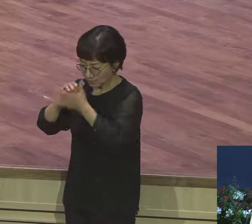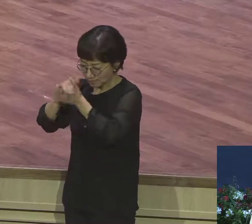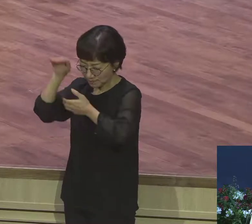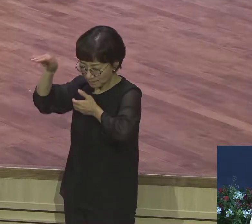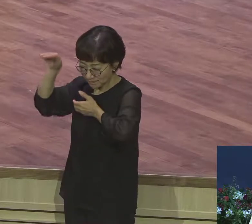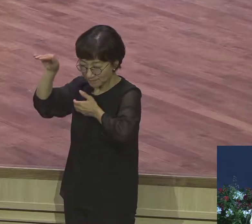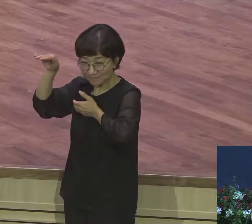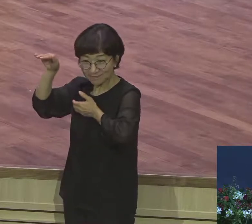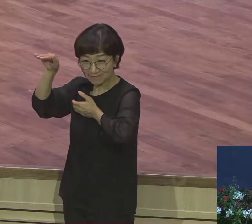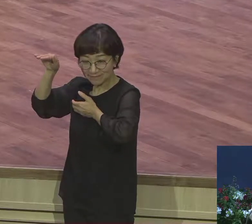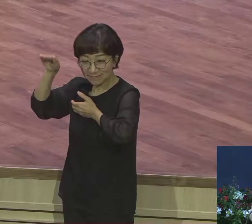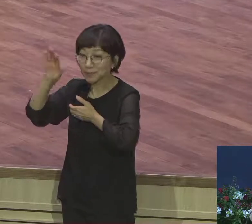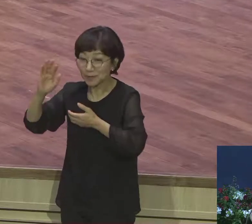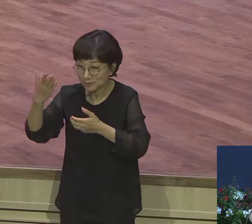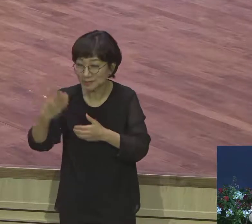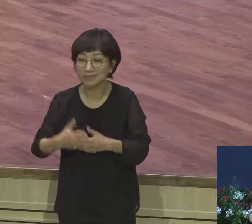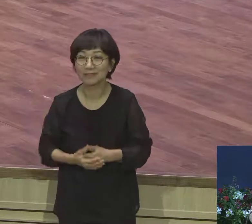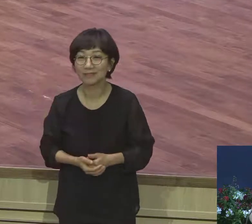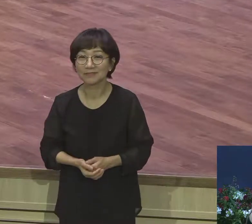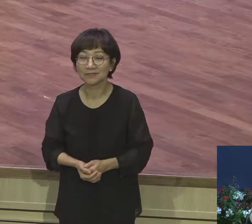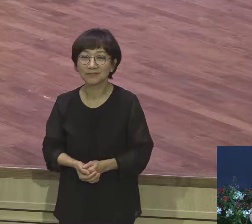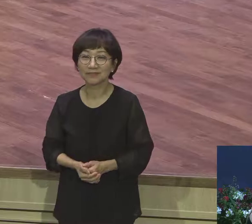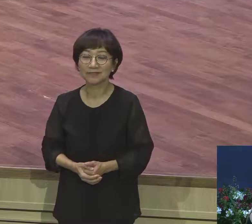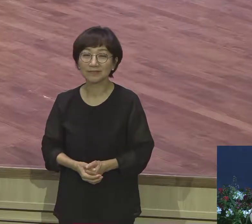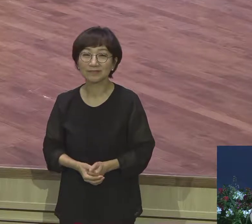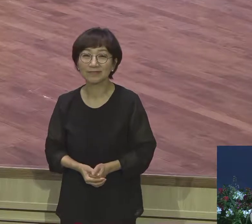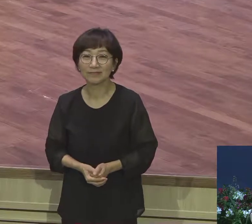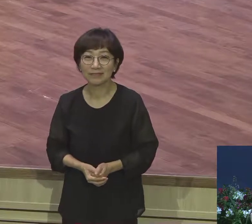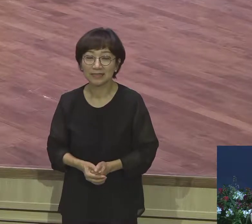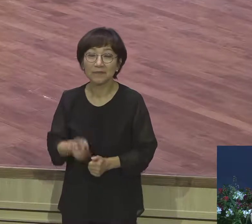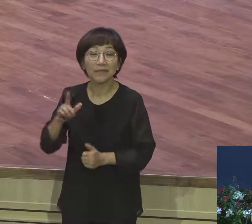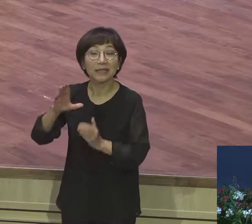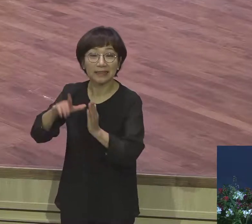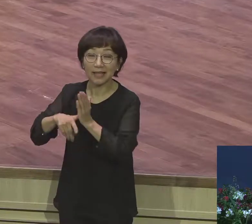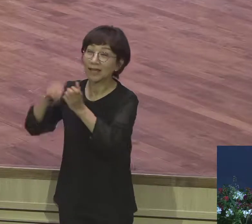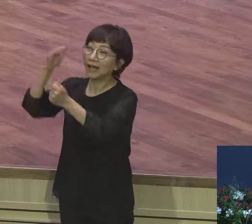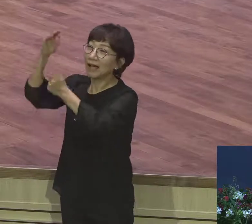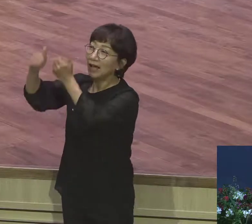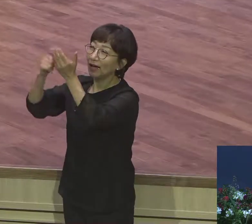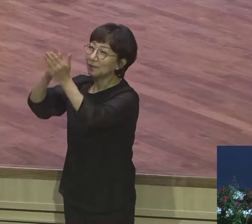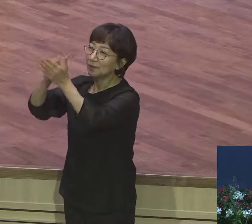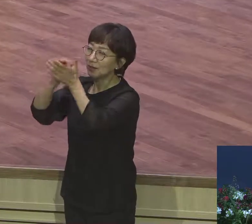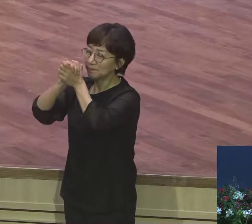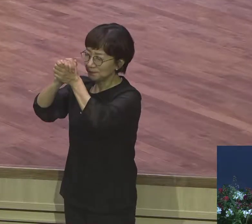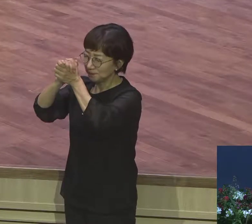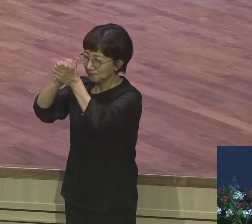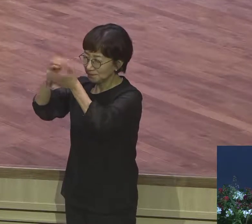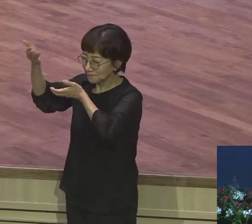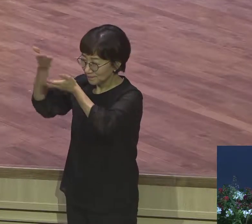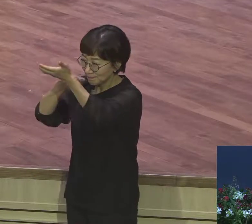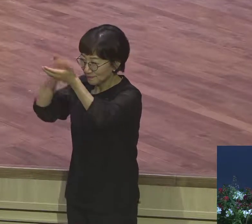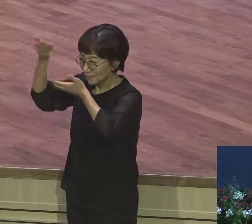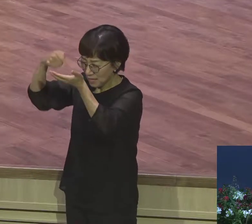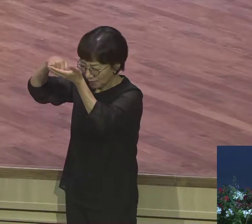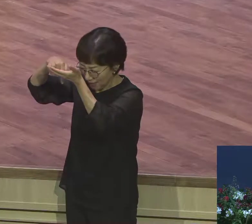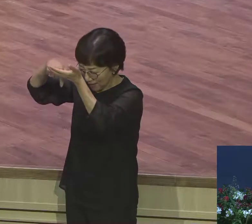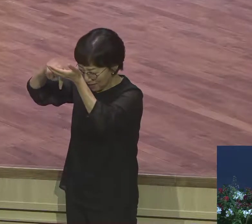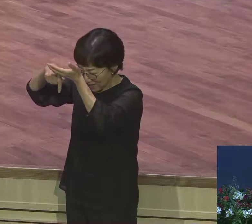이런 상황이 되면 하나님과 깊은 소통이 됩니다 본문에 보면 야곱이 이렇게 홀로